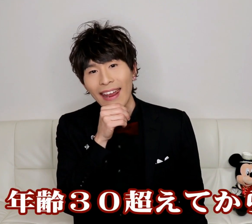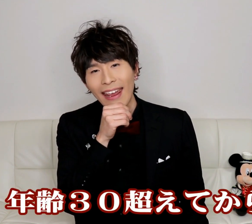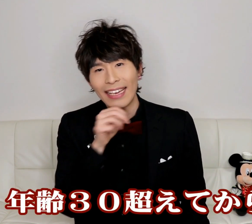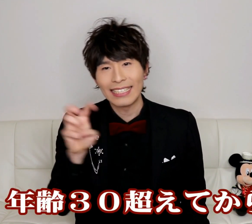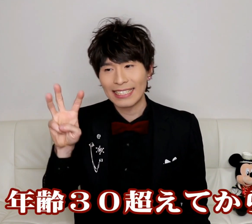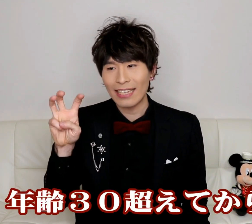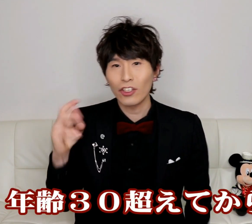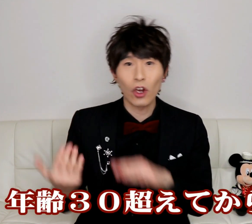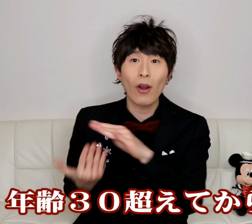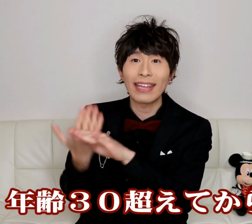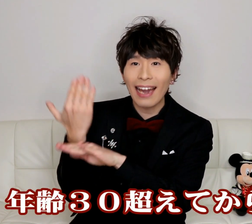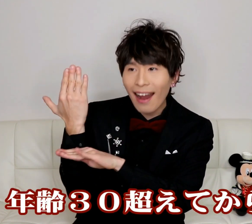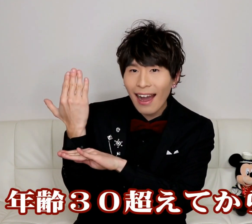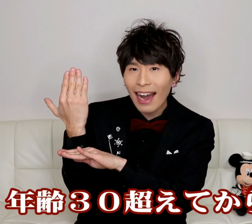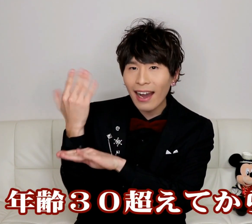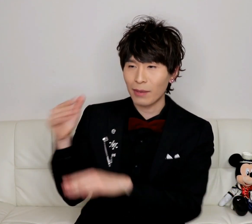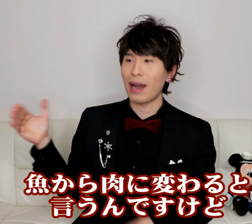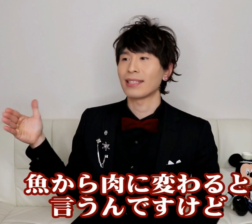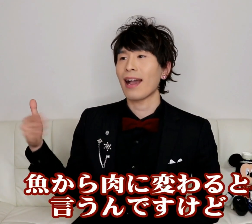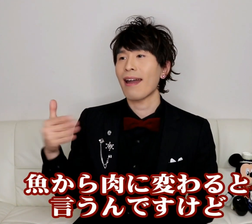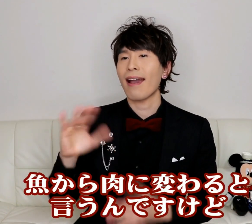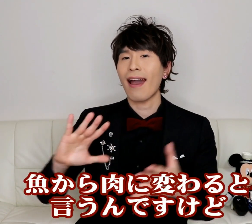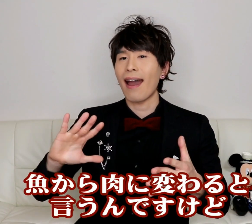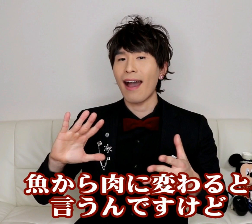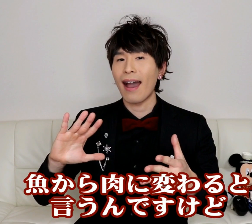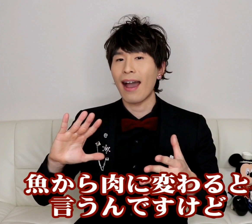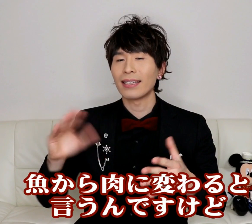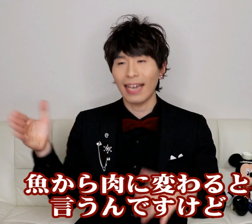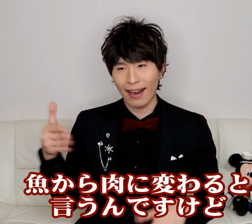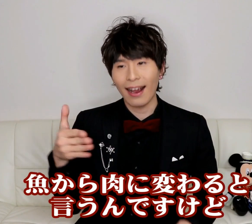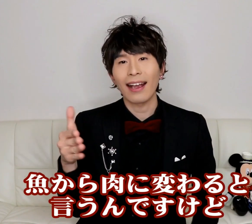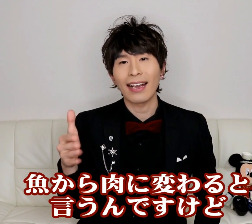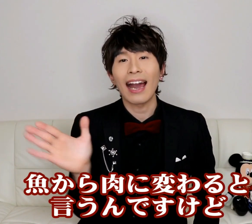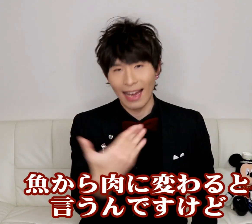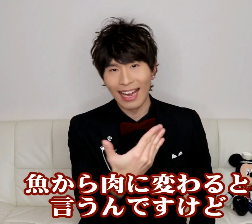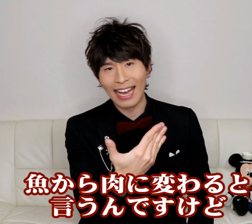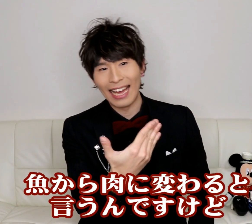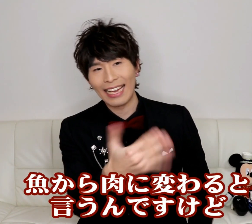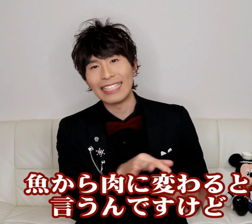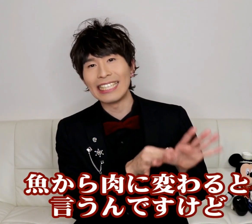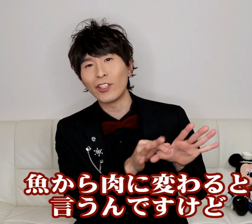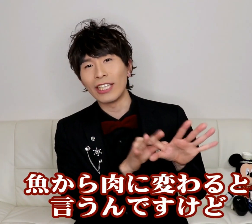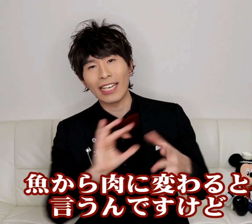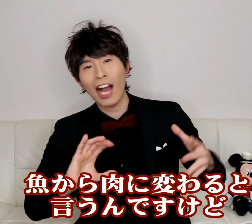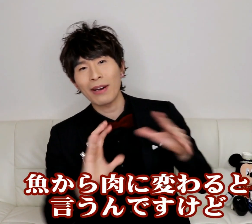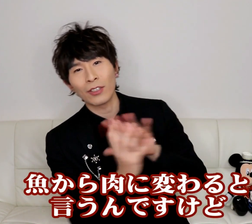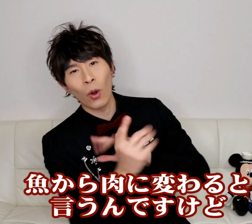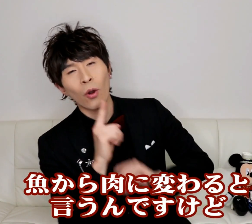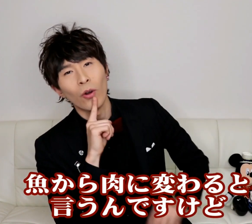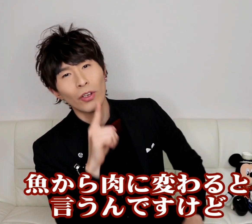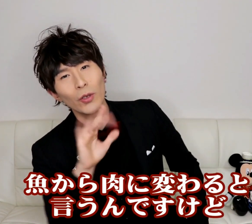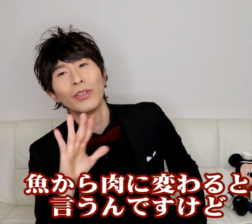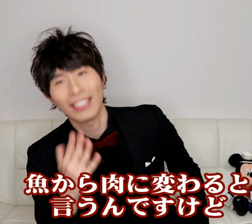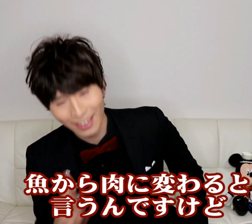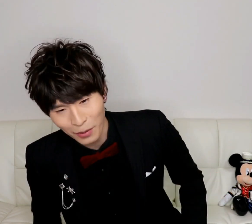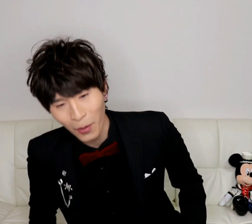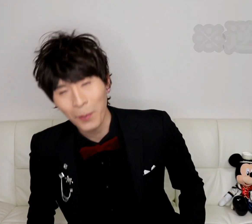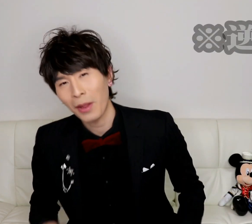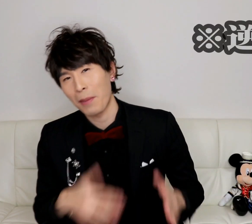30超えてからまあ魚から魚から肉に変わると言うんですけどもまあ